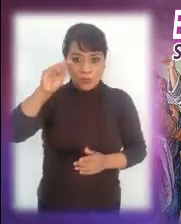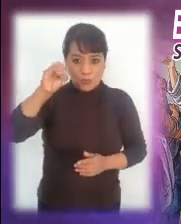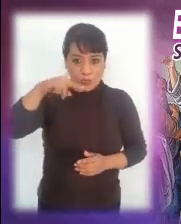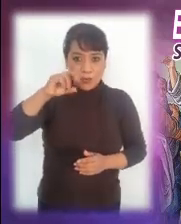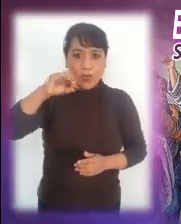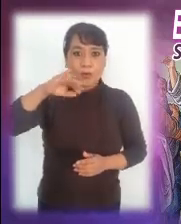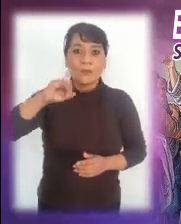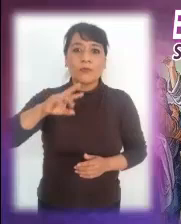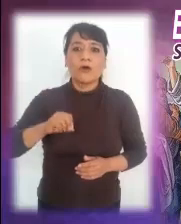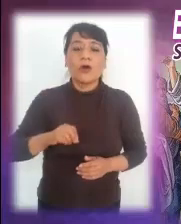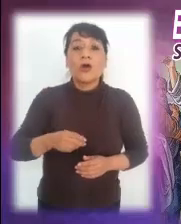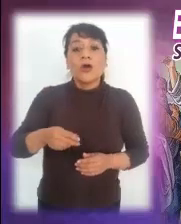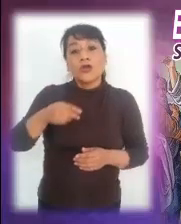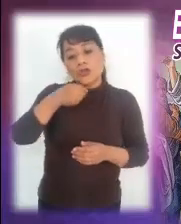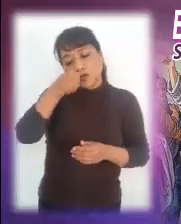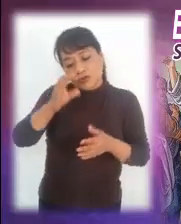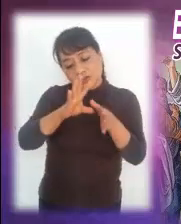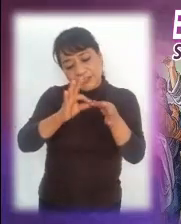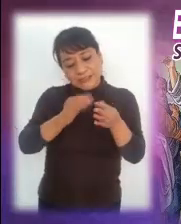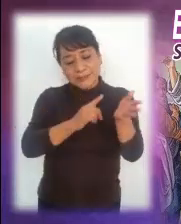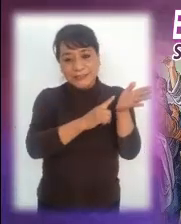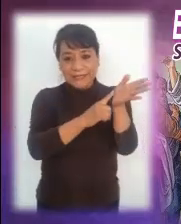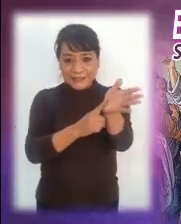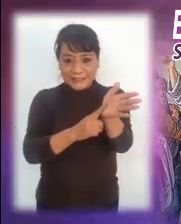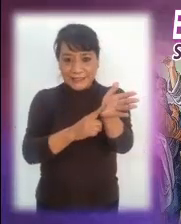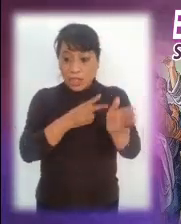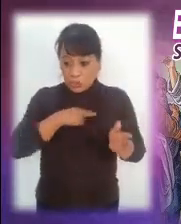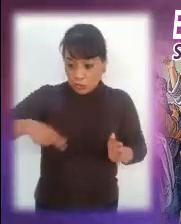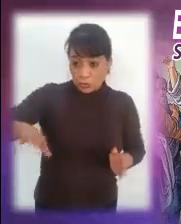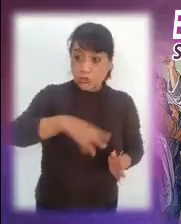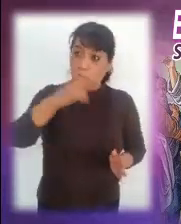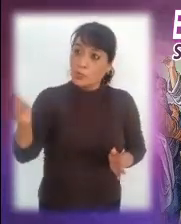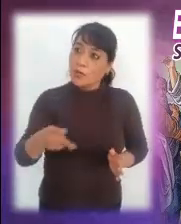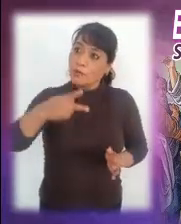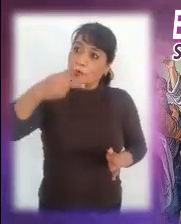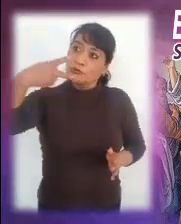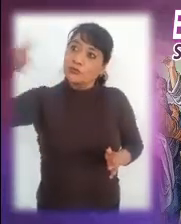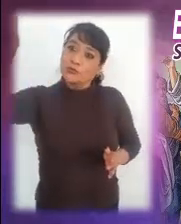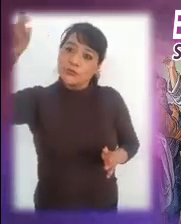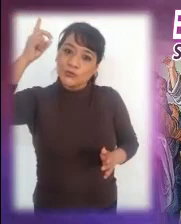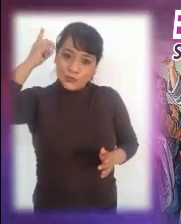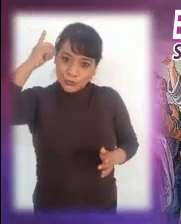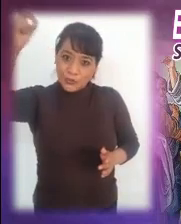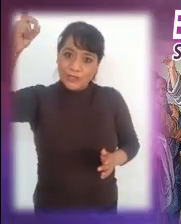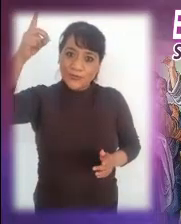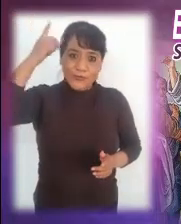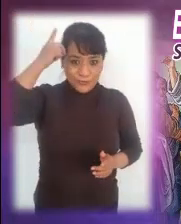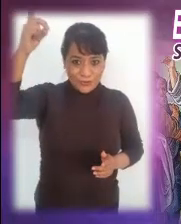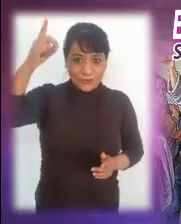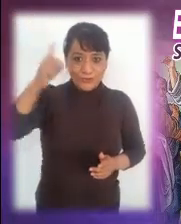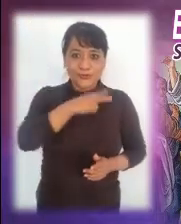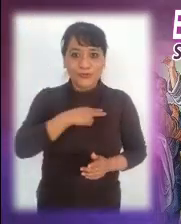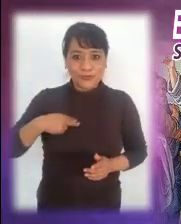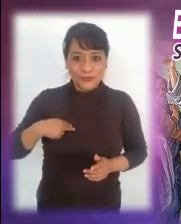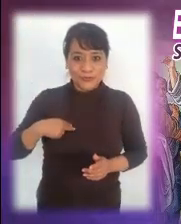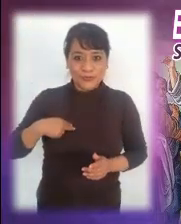nos insistía en que somos un pueblo propiedad del Señor. Somos consagrados al Señor.